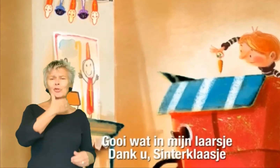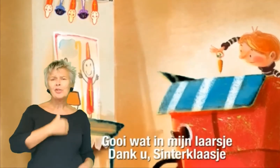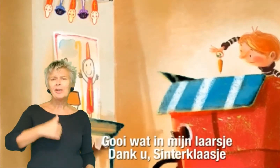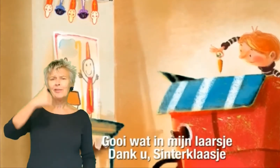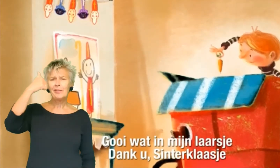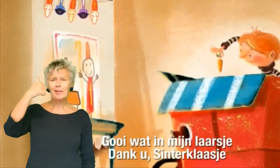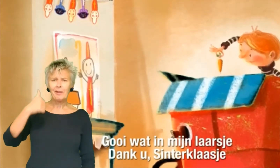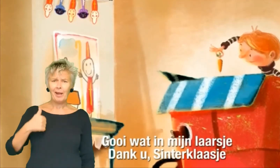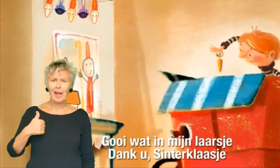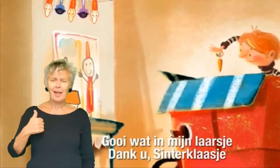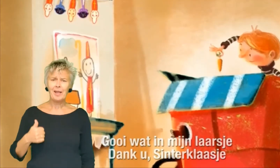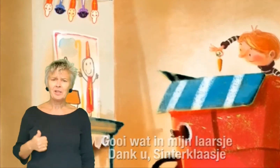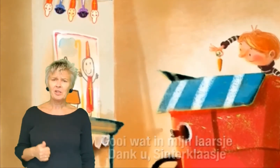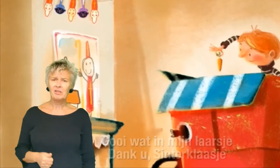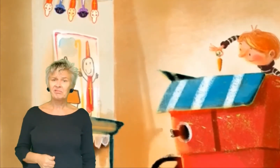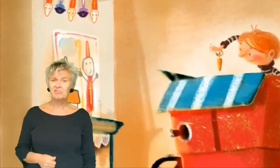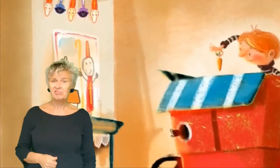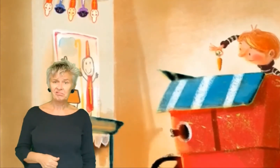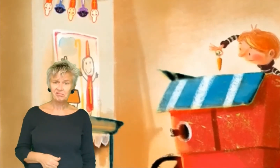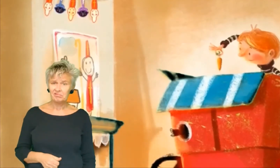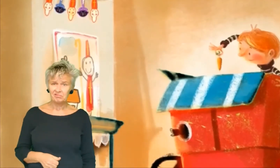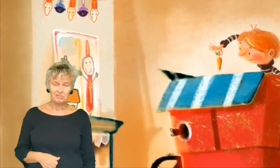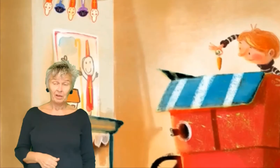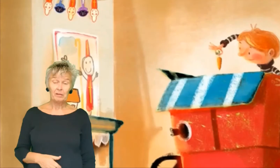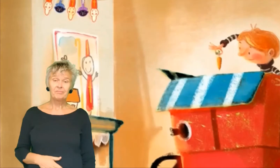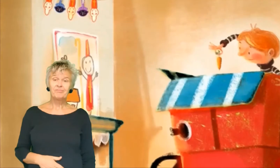dank u Sinterklaasje.